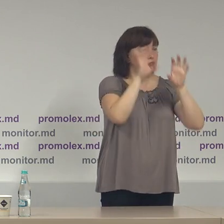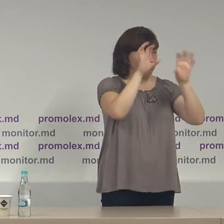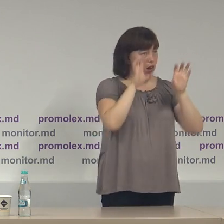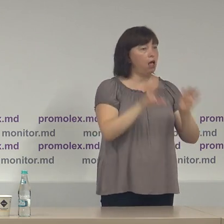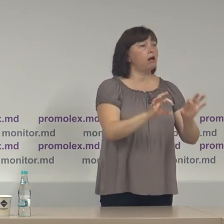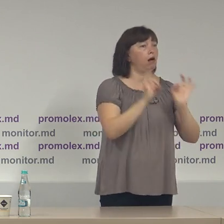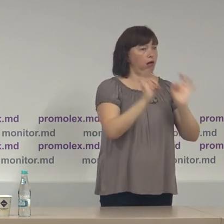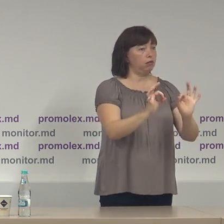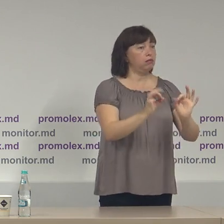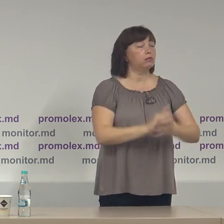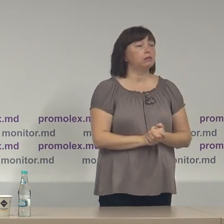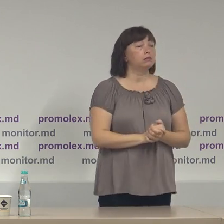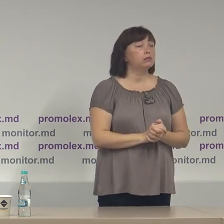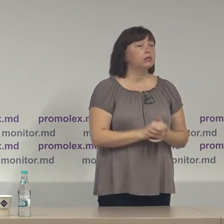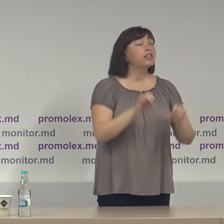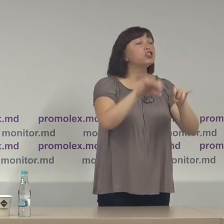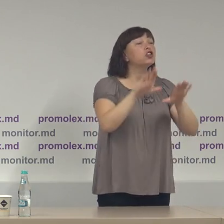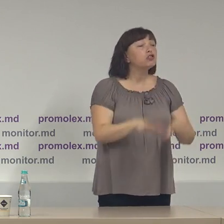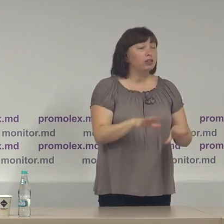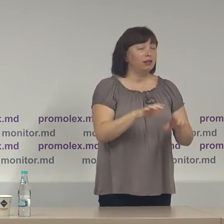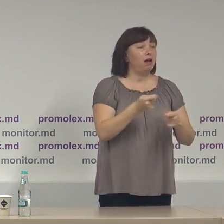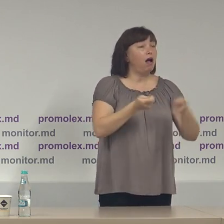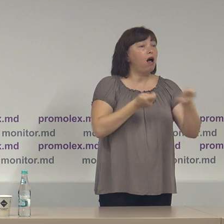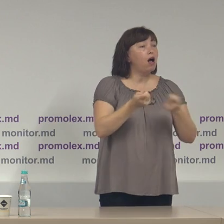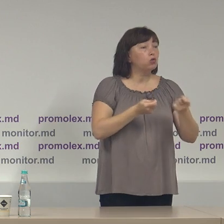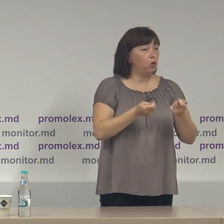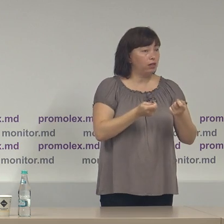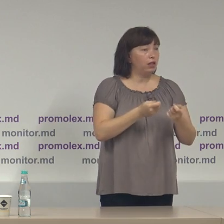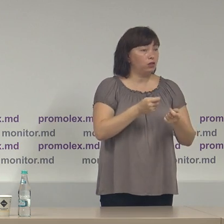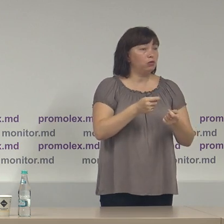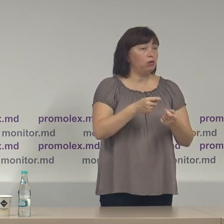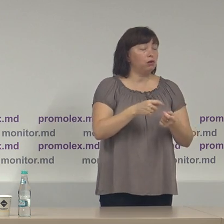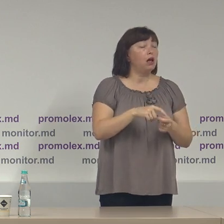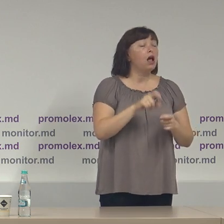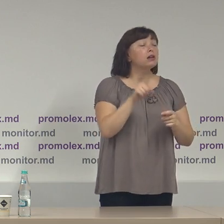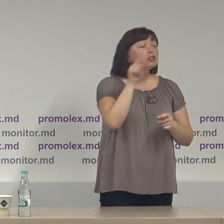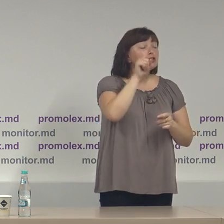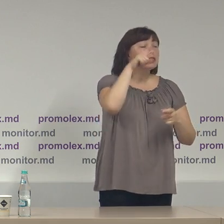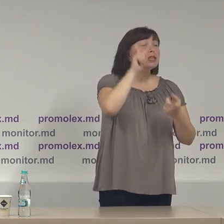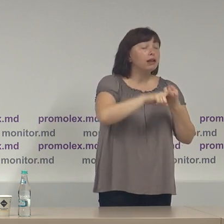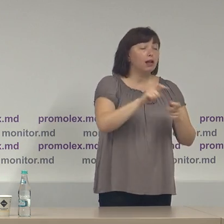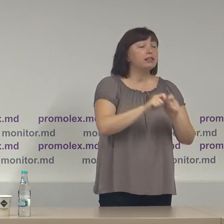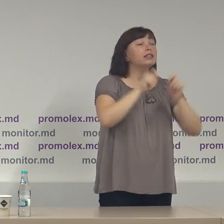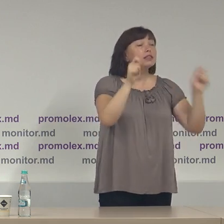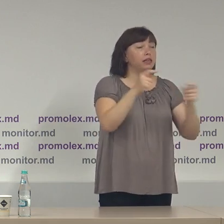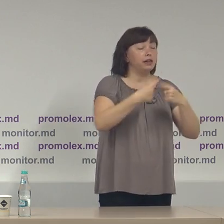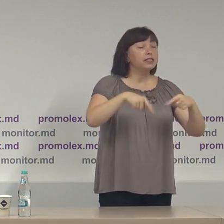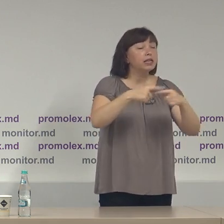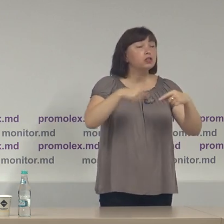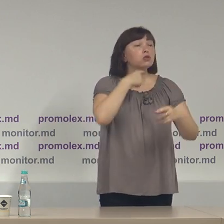decizia autorității în contextul deschiderei secțiilor de votare pe stihotarele țării